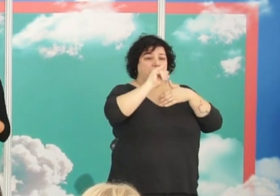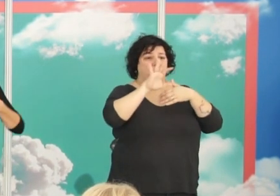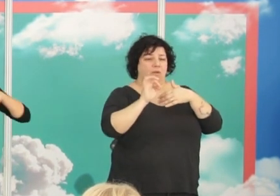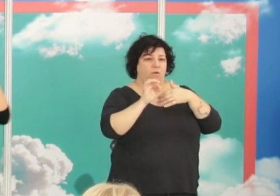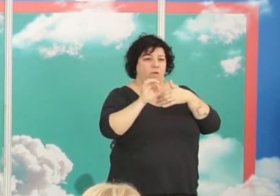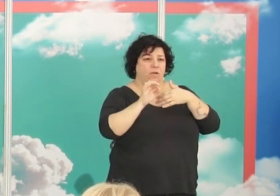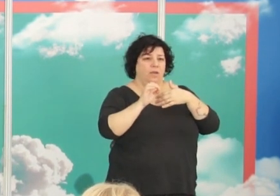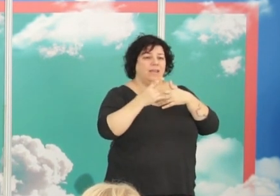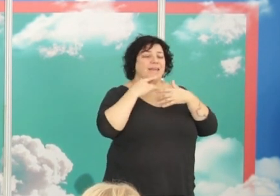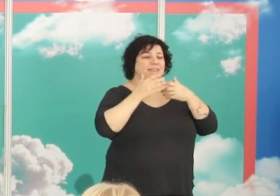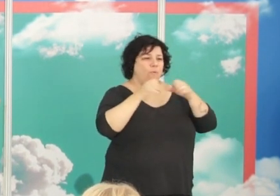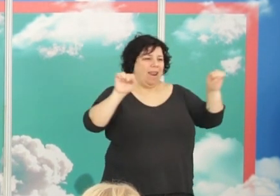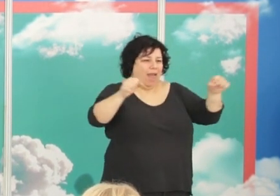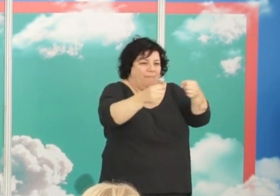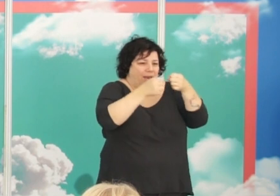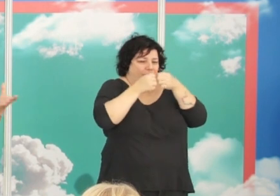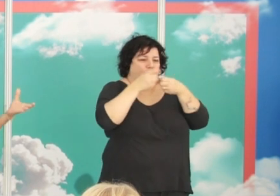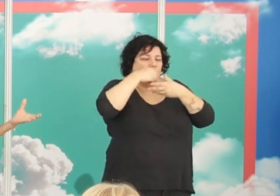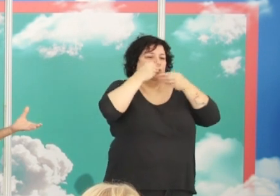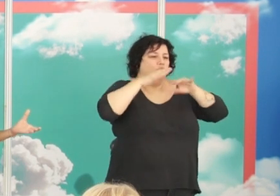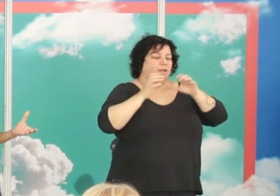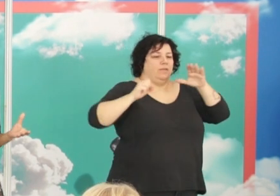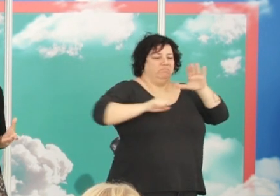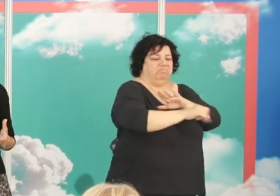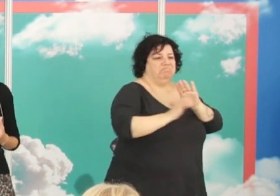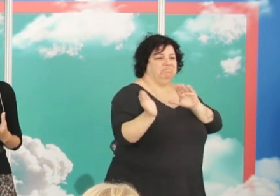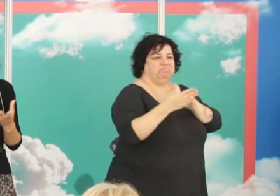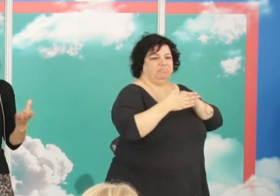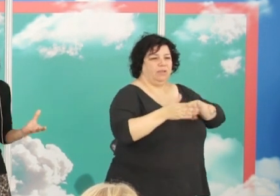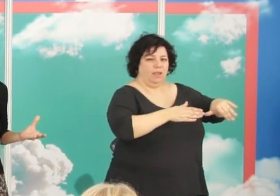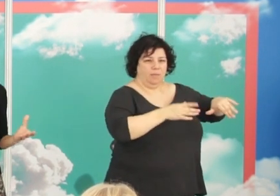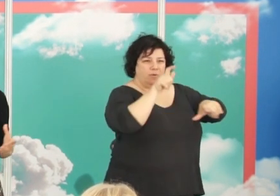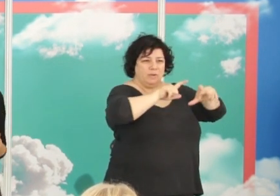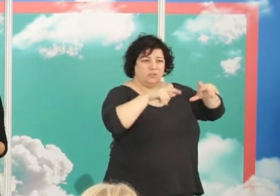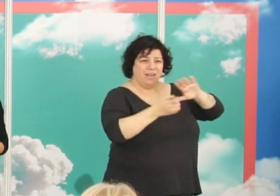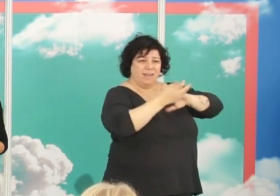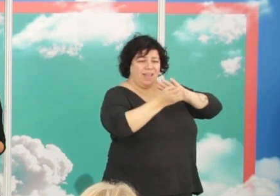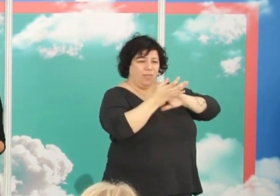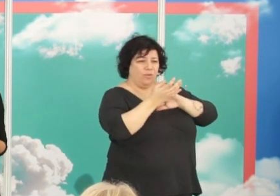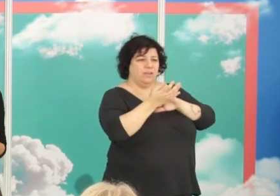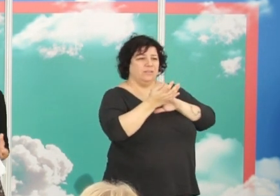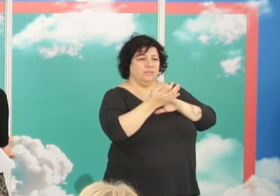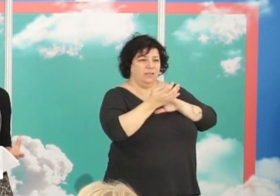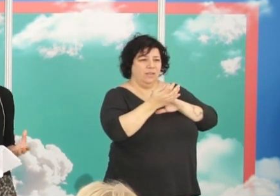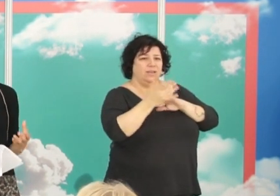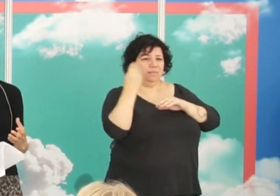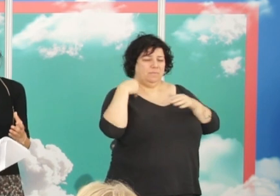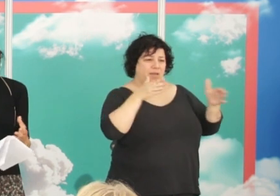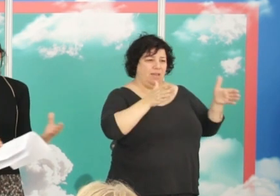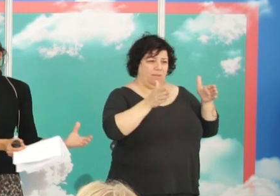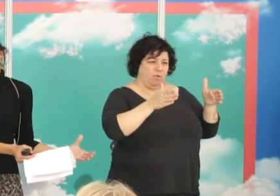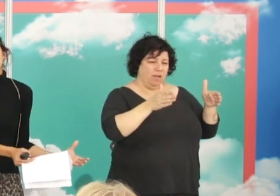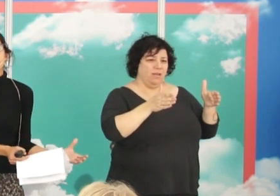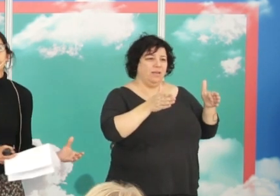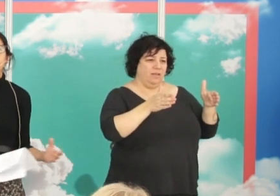lo metimos en el armario de nuestra historia como a tantos creadores de aquellos años que